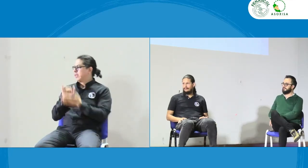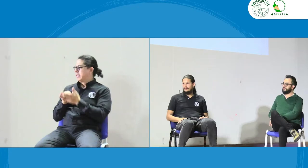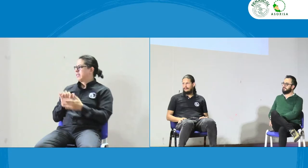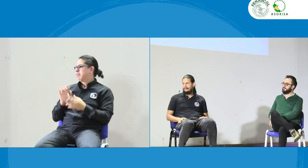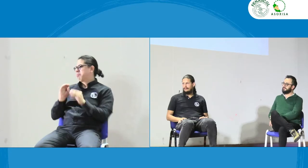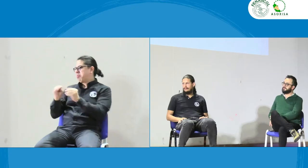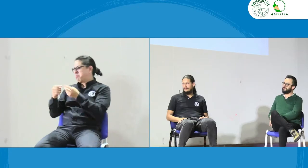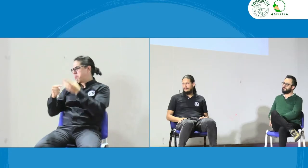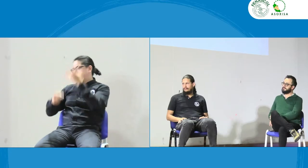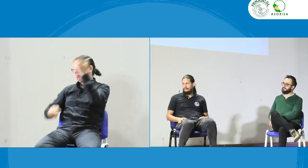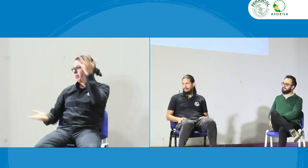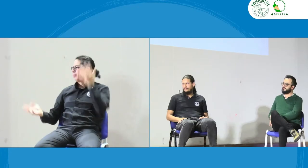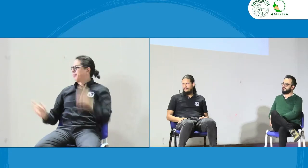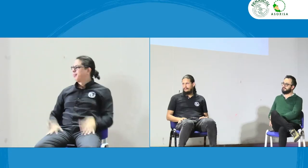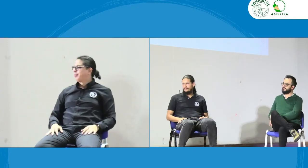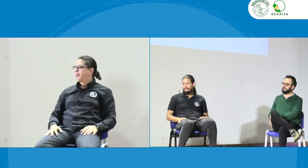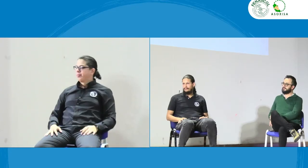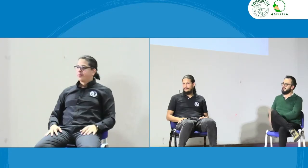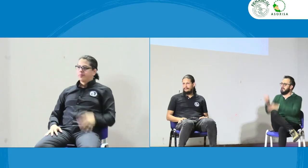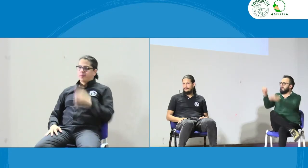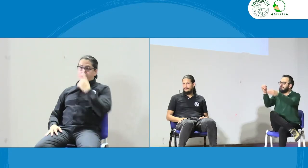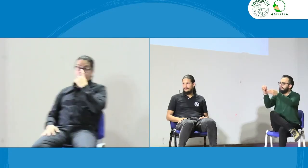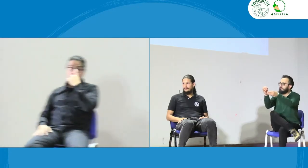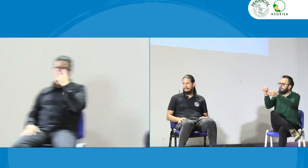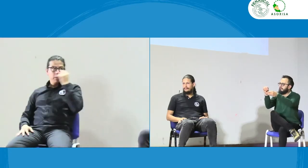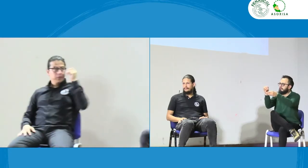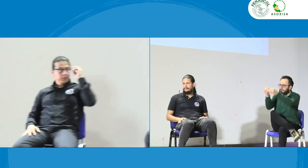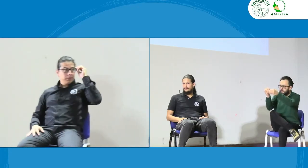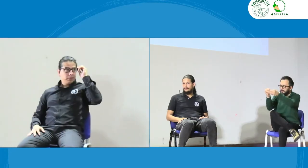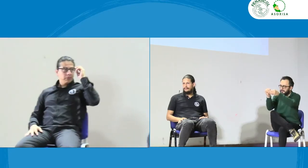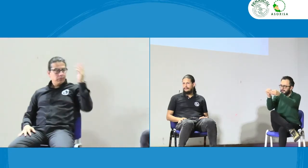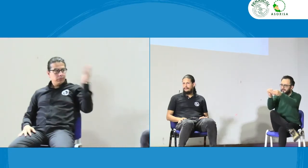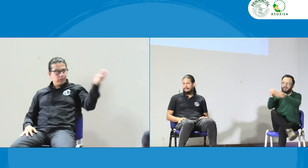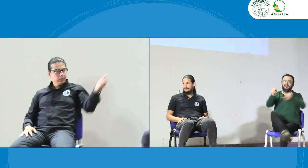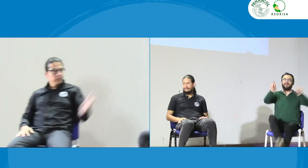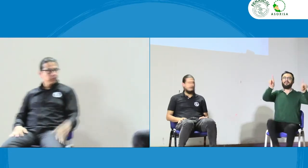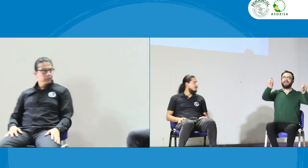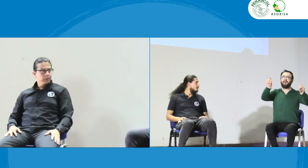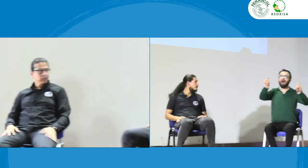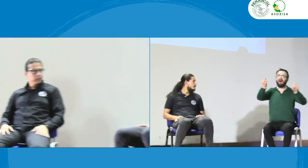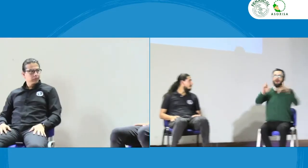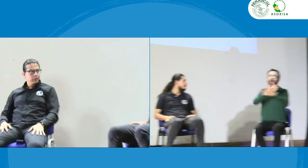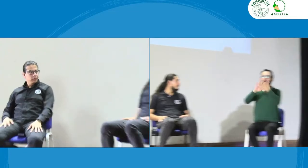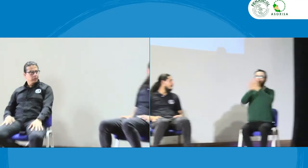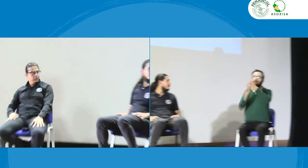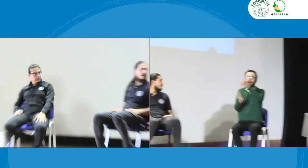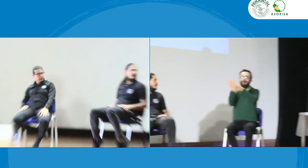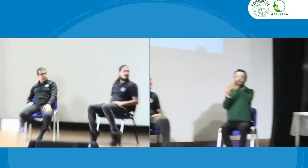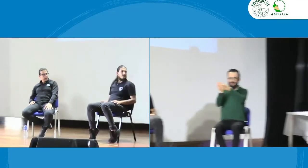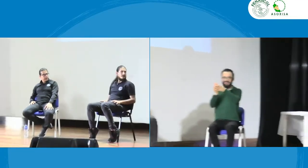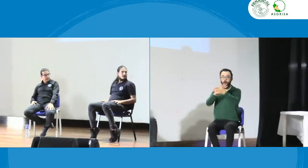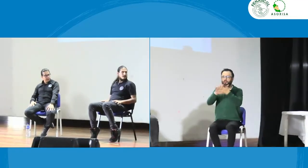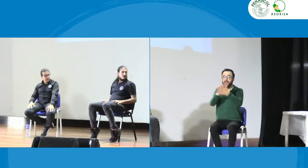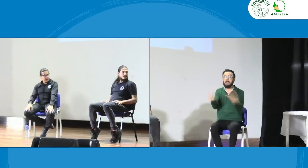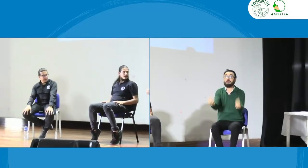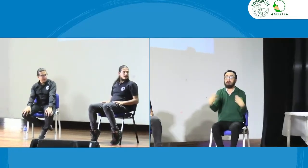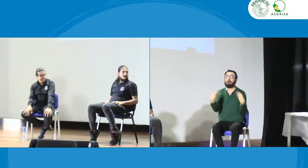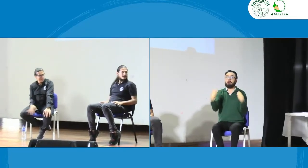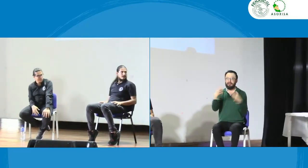tema y vamos a ver cómo se les va a prestar atención a la comunidad sorda desde allí y quisiera añadir algo más